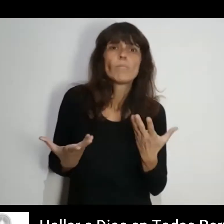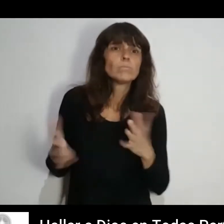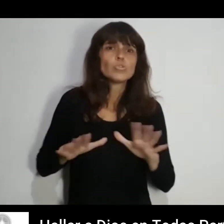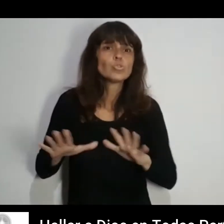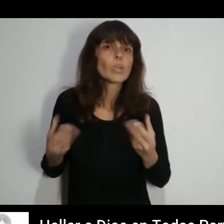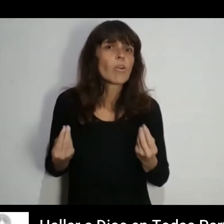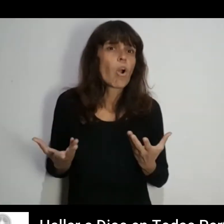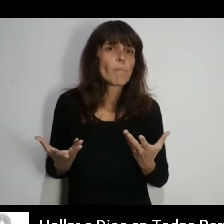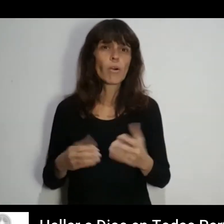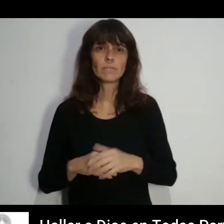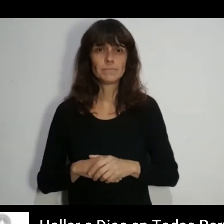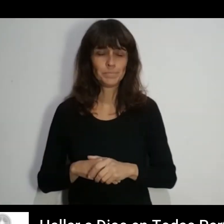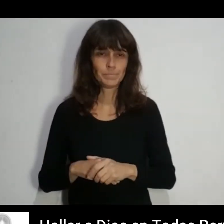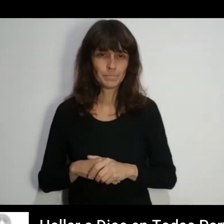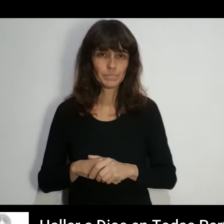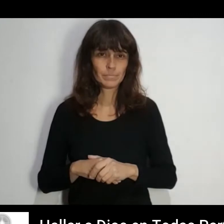¿Cómo sucedió?